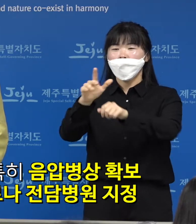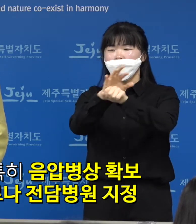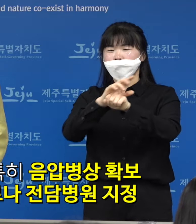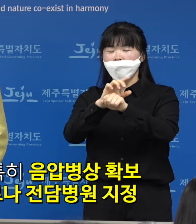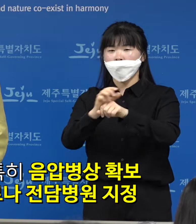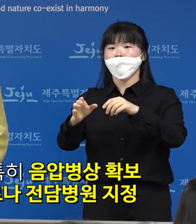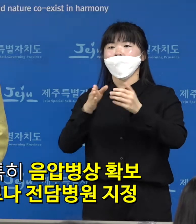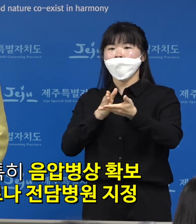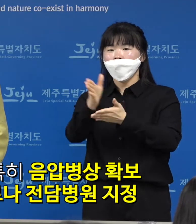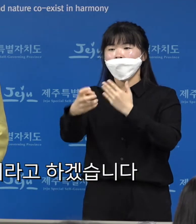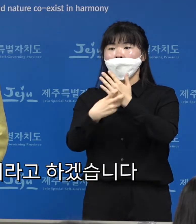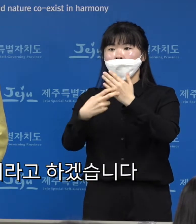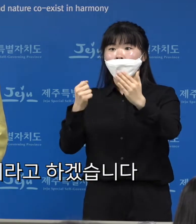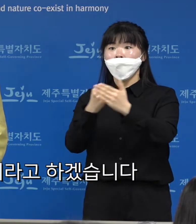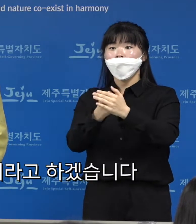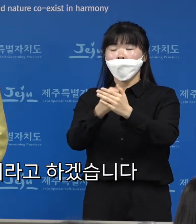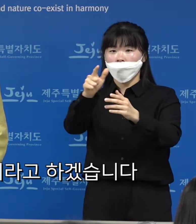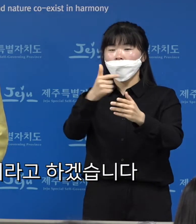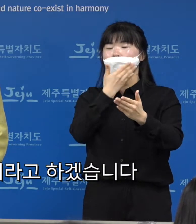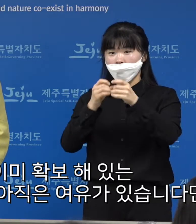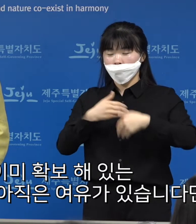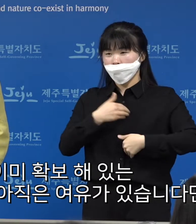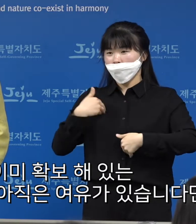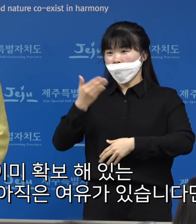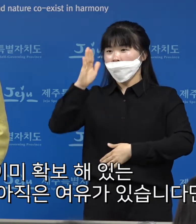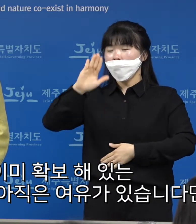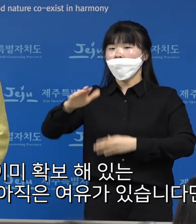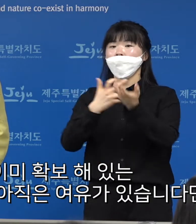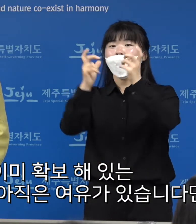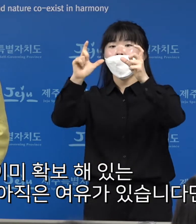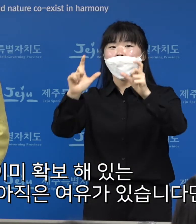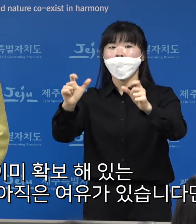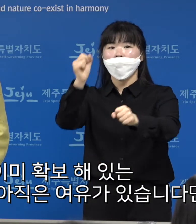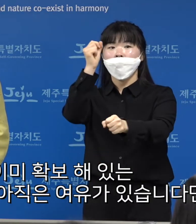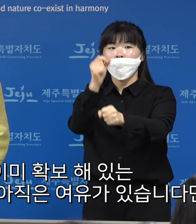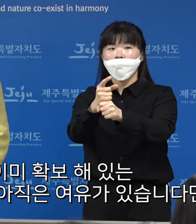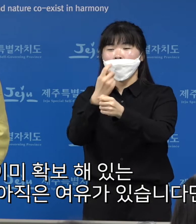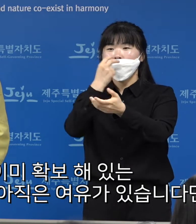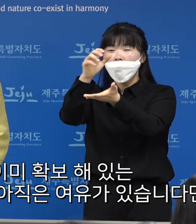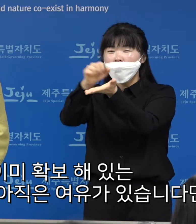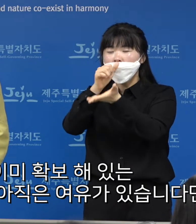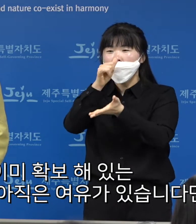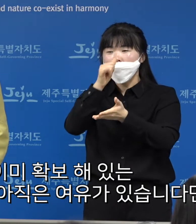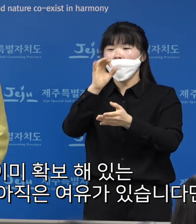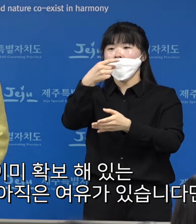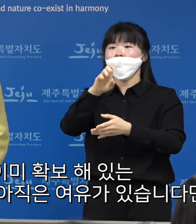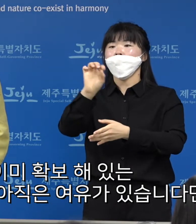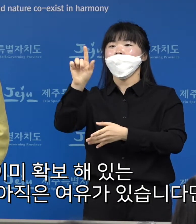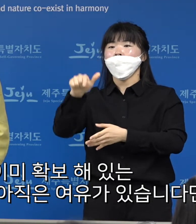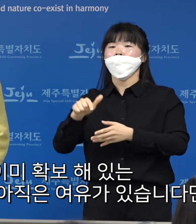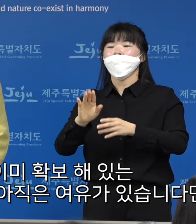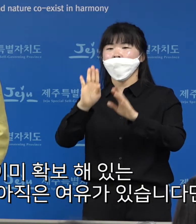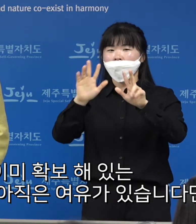전단병원 지정, 이게 핵심이라고 하겠습니다. 제주도는 이미 확보에 있는 음악 병상의